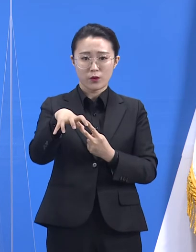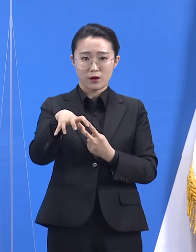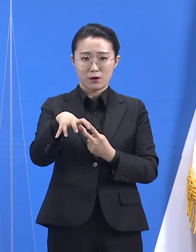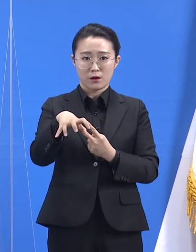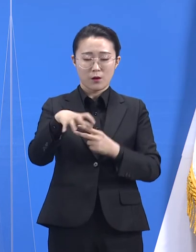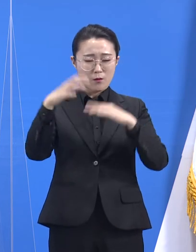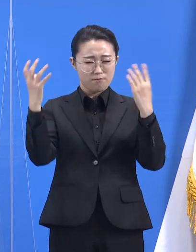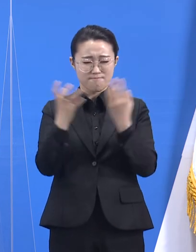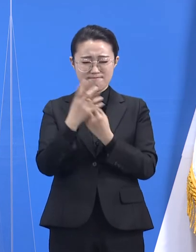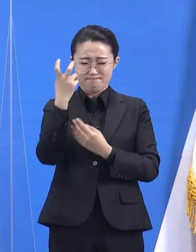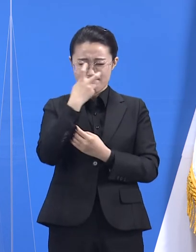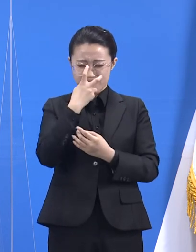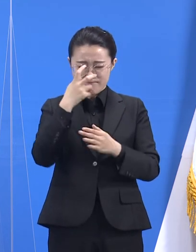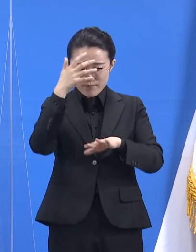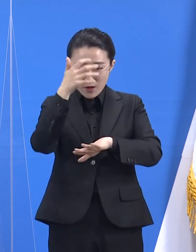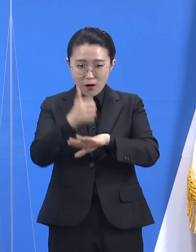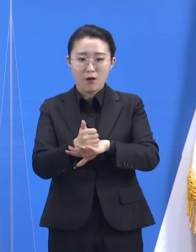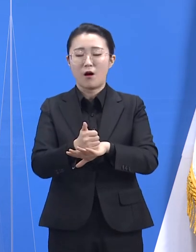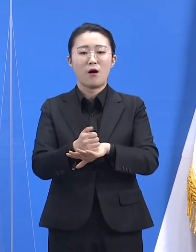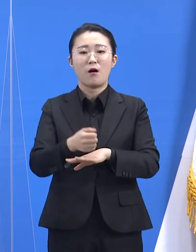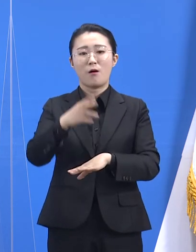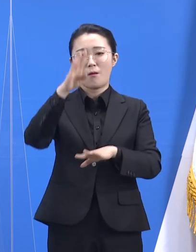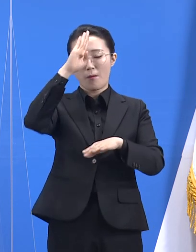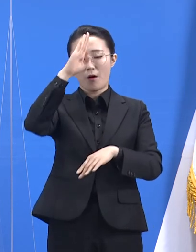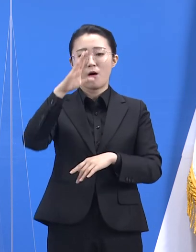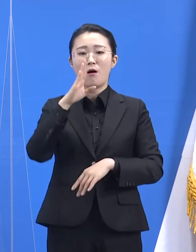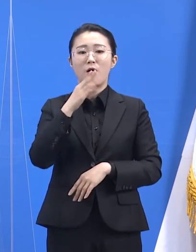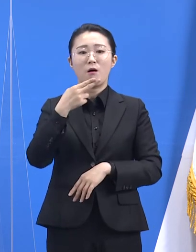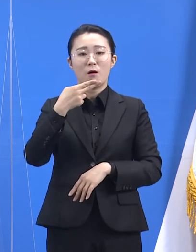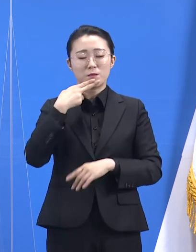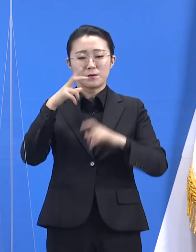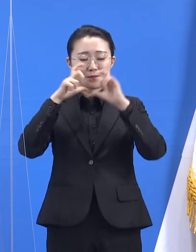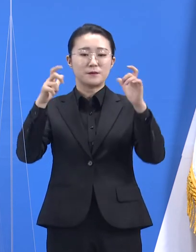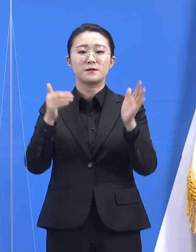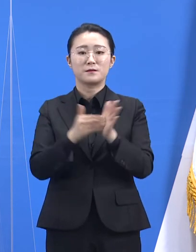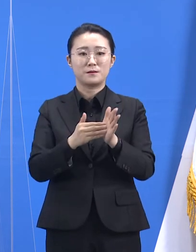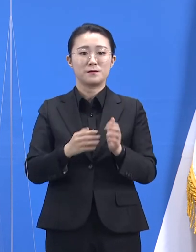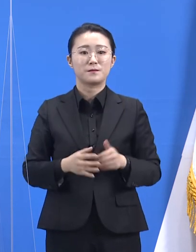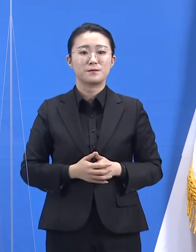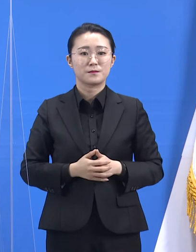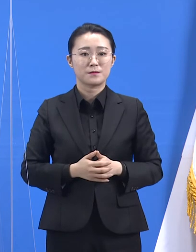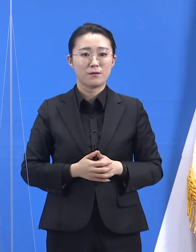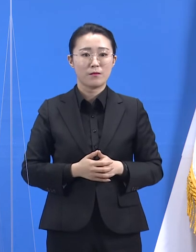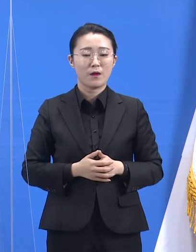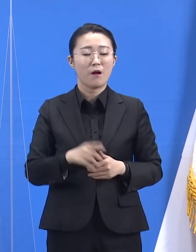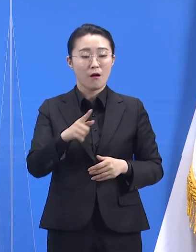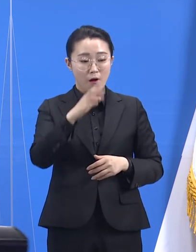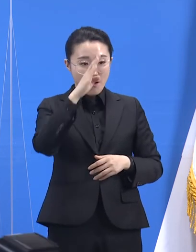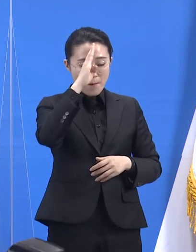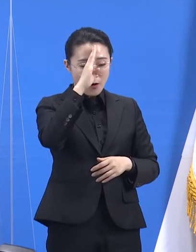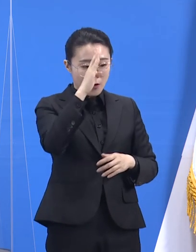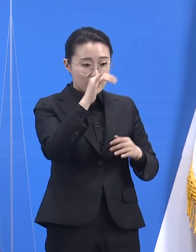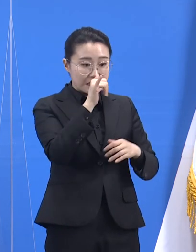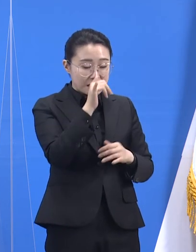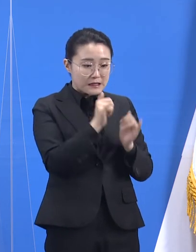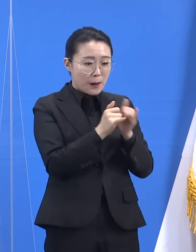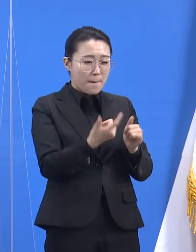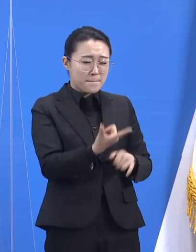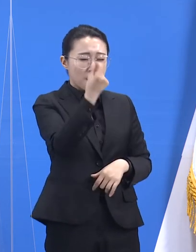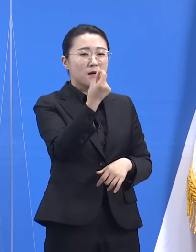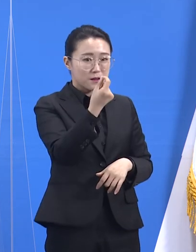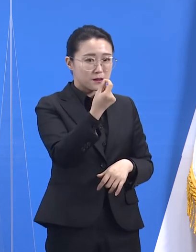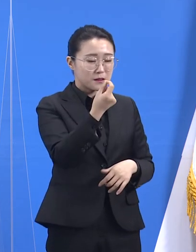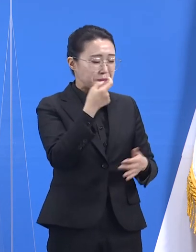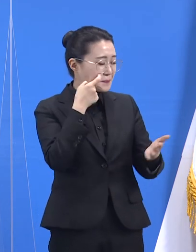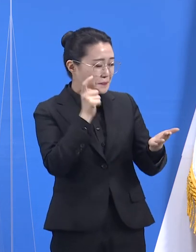음성 판정을 받았습니다. 유증상자를 적시에 선별해내어 추가적인 확산을 막았습니다.